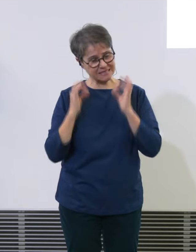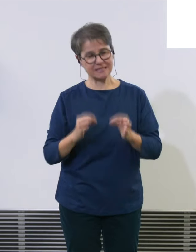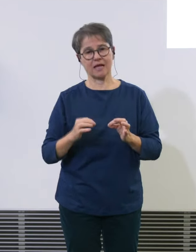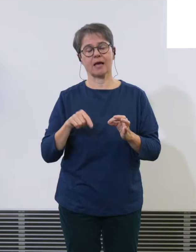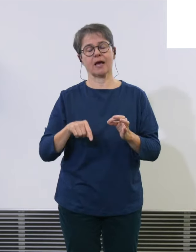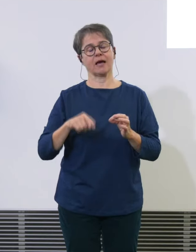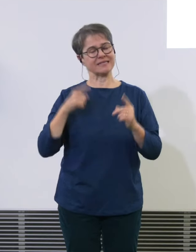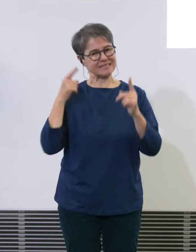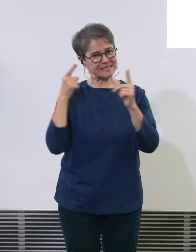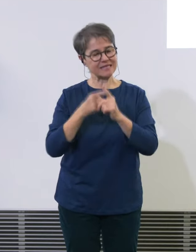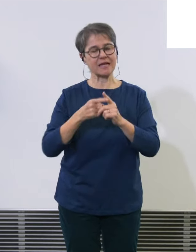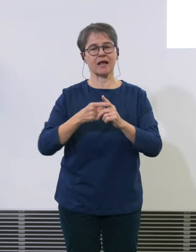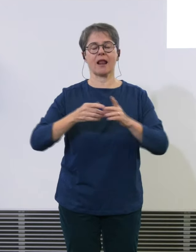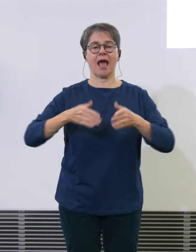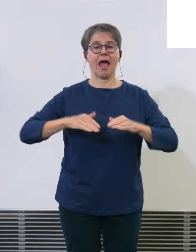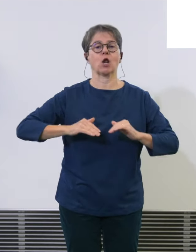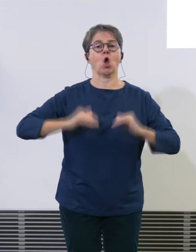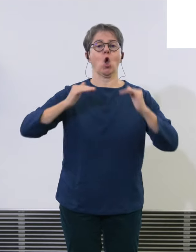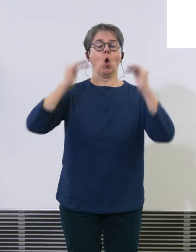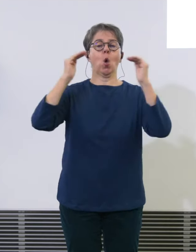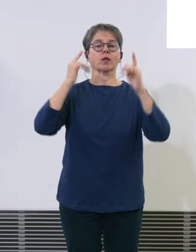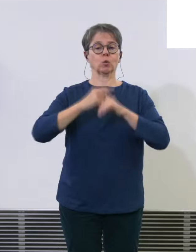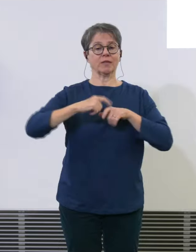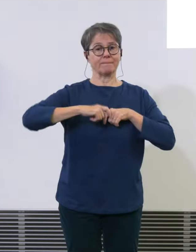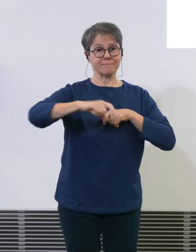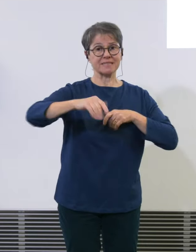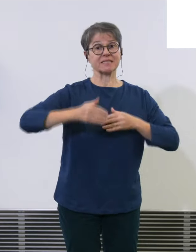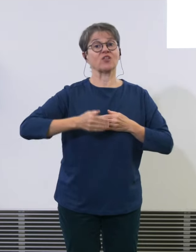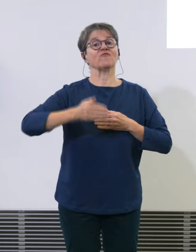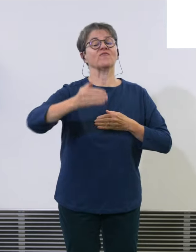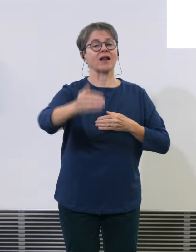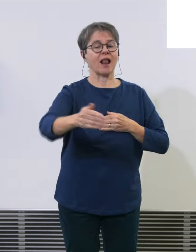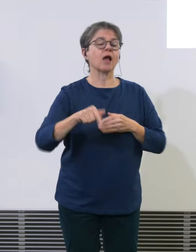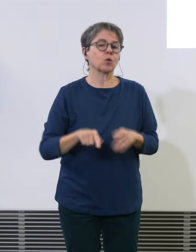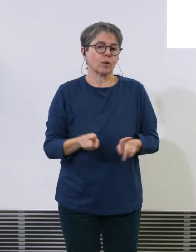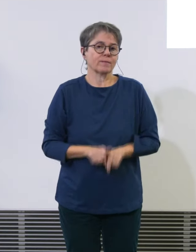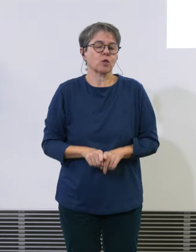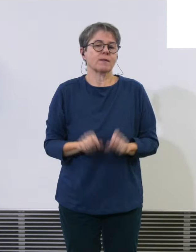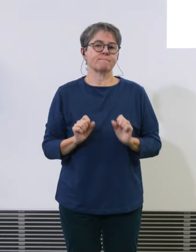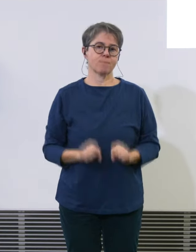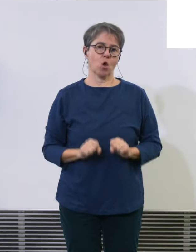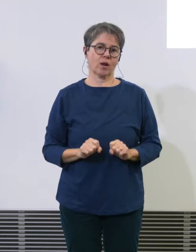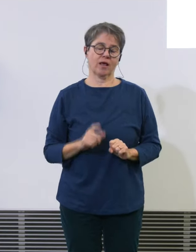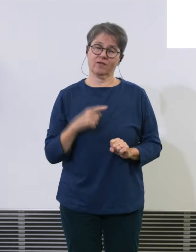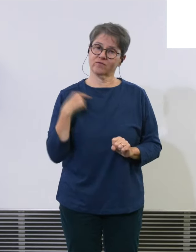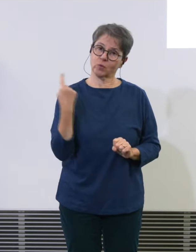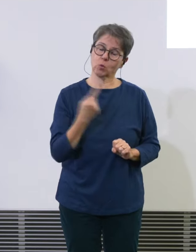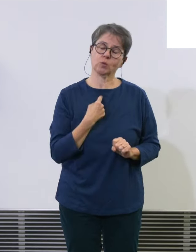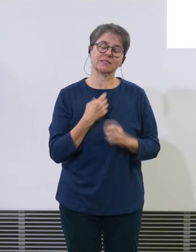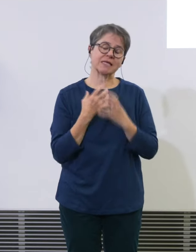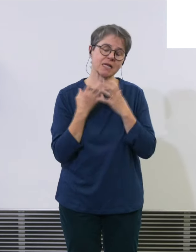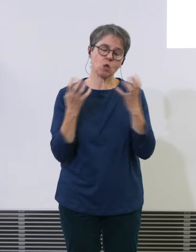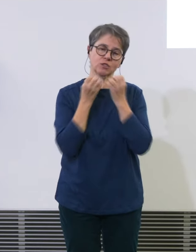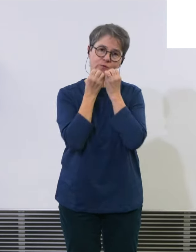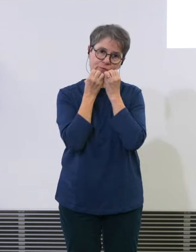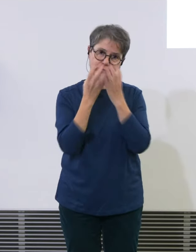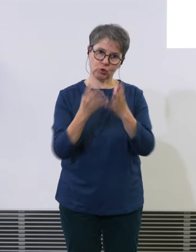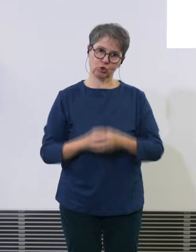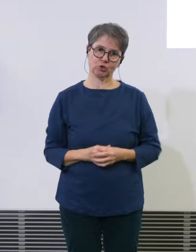mit einer Pistenverlängerung ist das so möglich und für uns ganz wünschenswert. Mit dem bin ich fertig